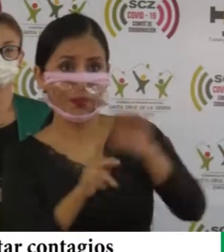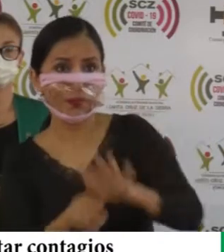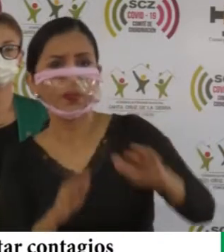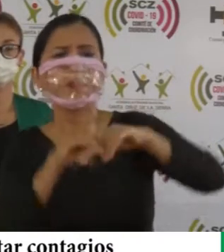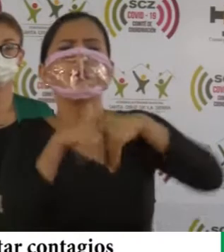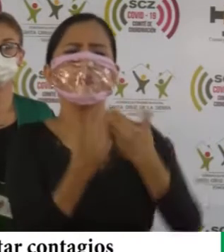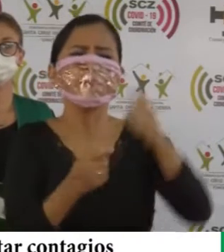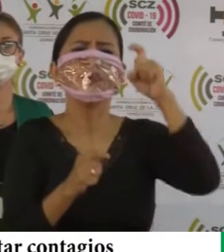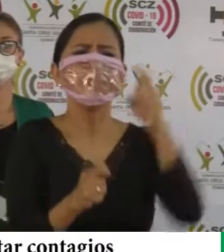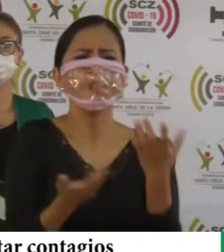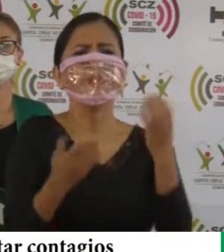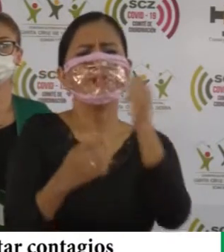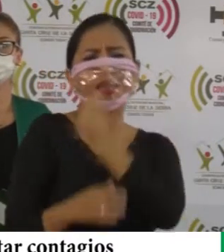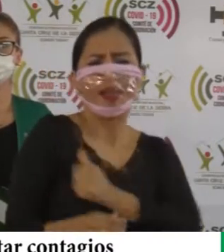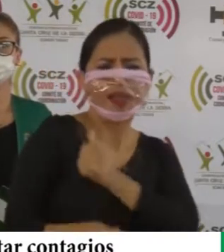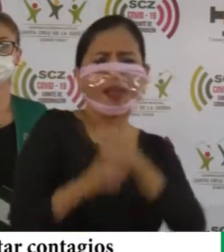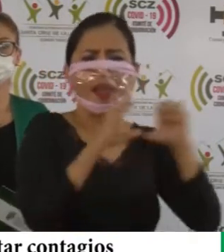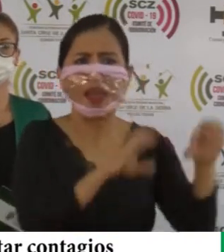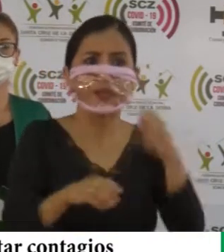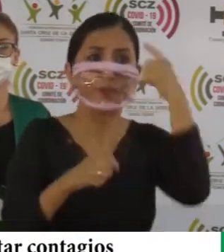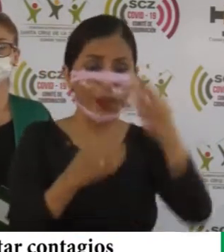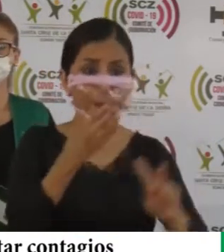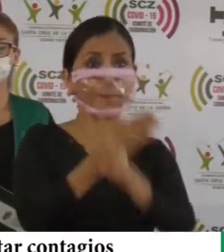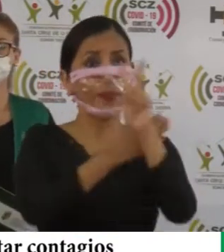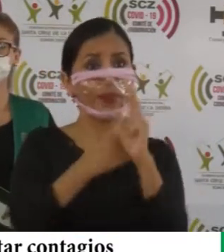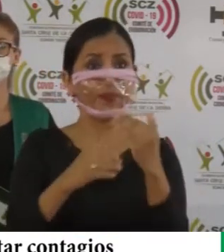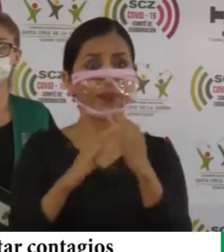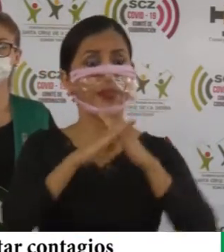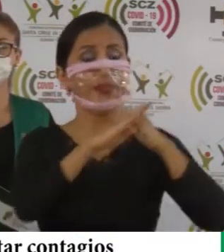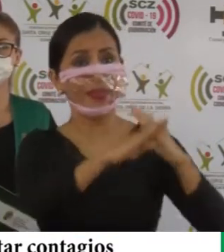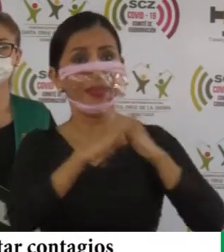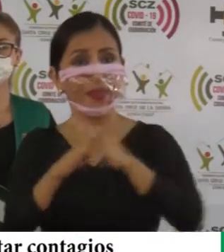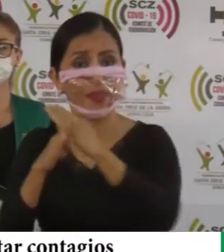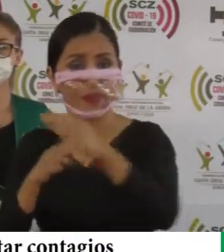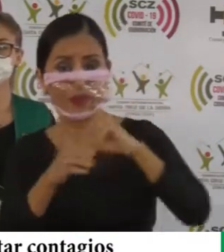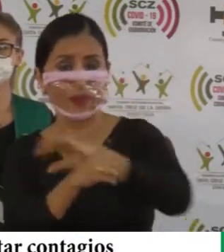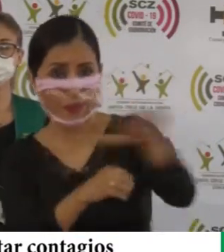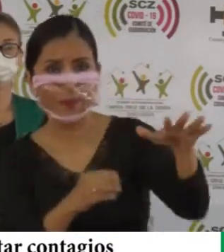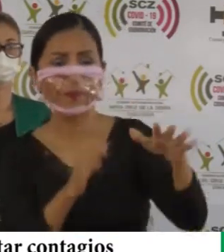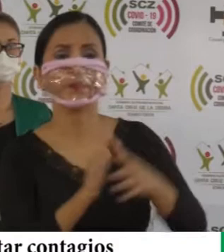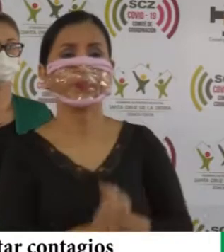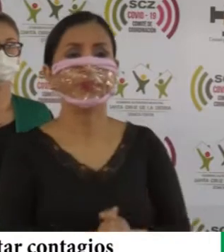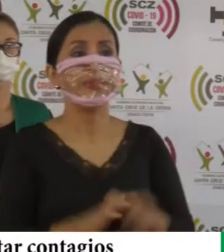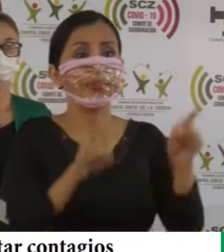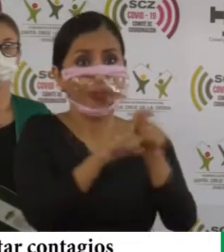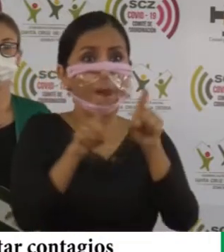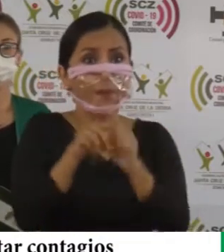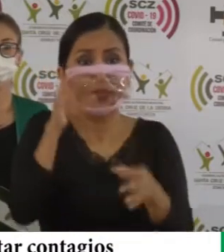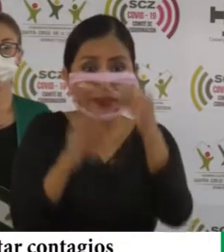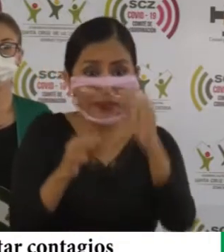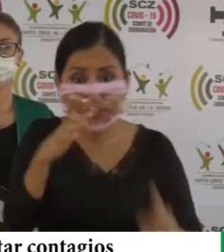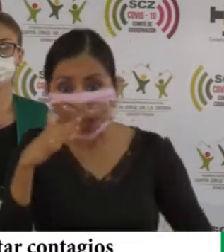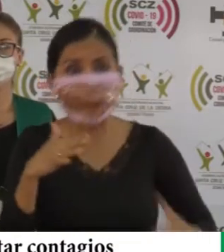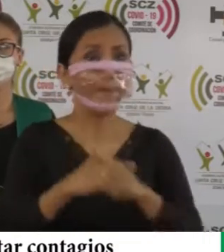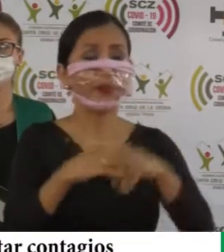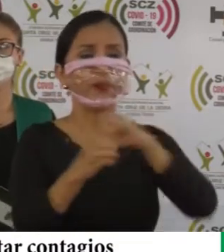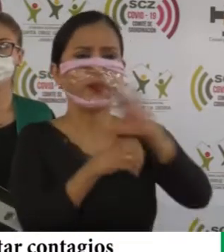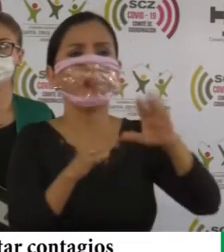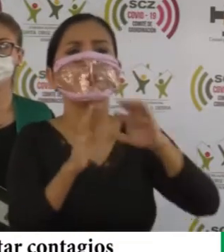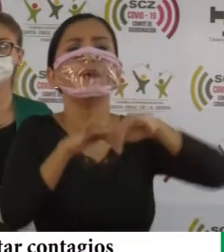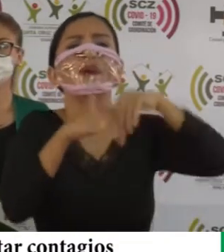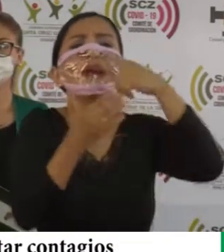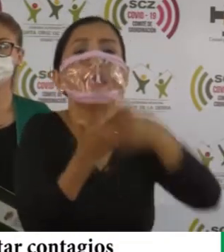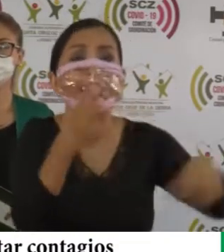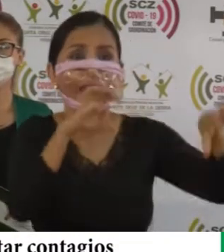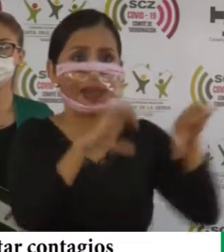cómo deben comportarse para prevenir esta pandemia y cómo deben comportarse también frente a la enfermedad es importante